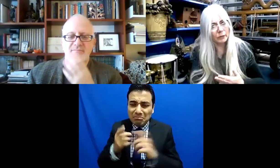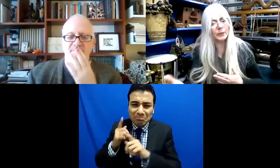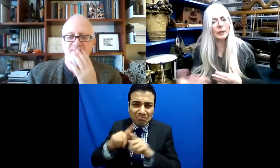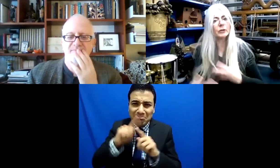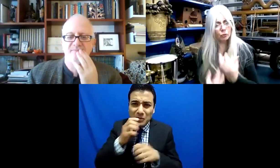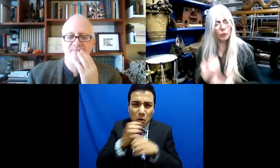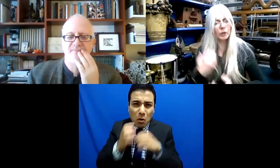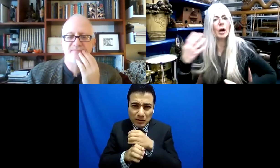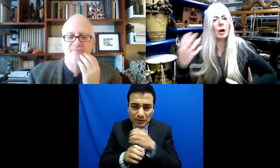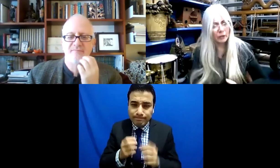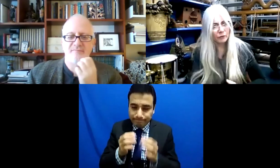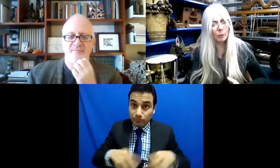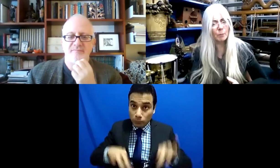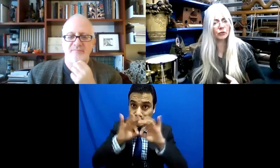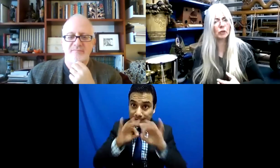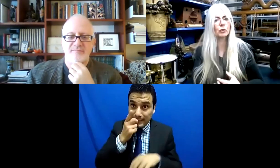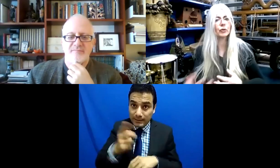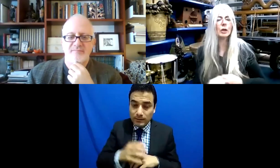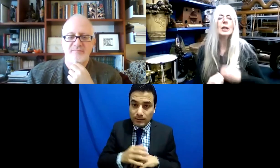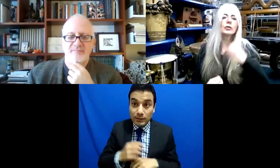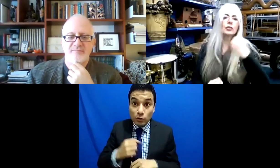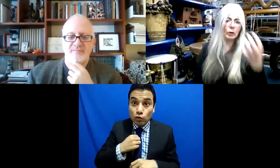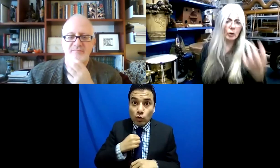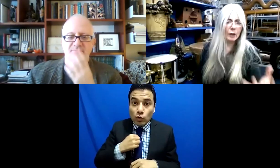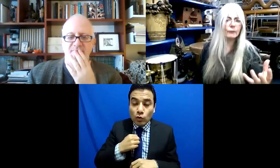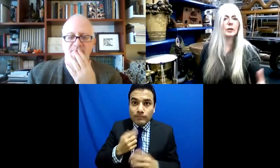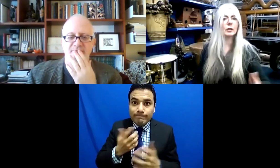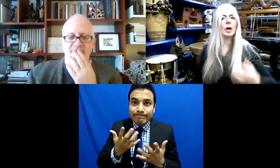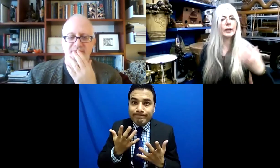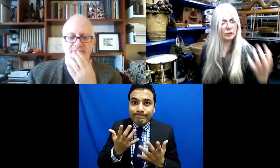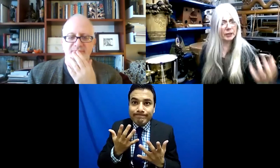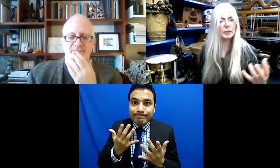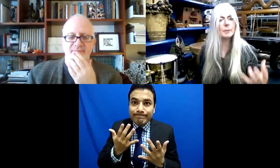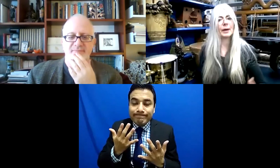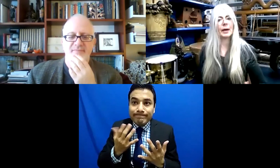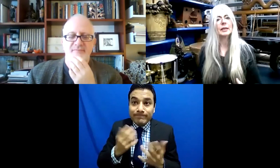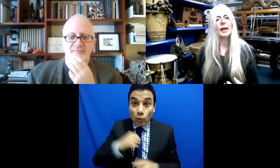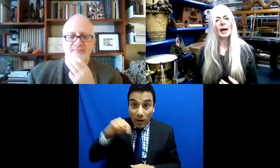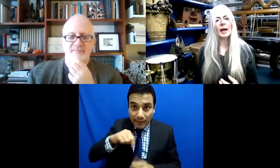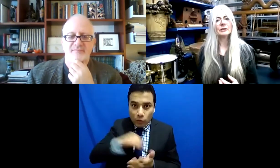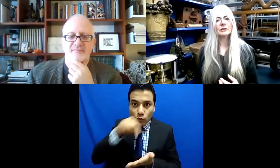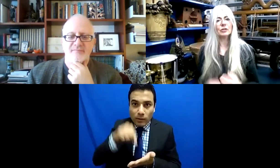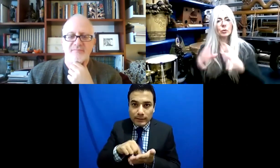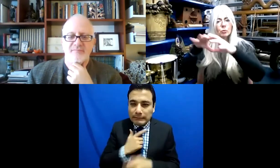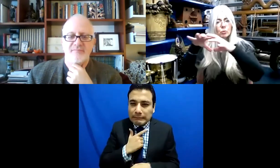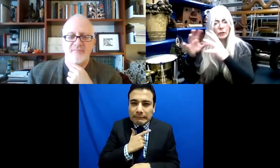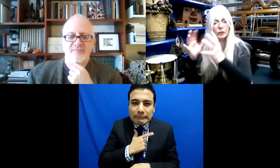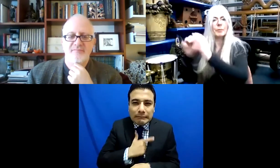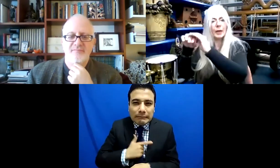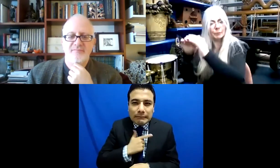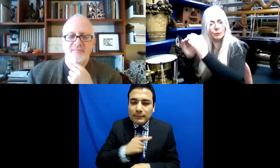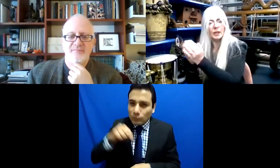decir, bueno, aquí es donde a mí me gustaría que estar. Aquí es donde me gustaría sentir un